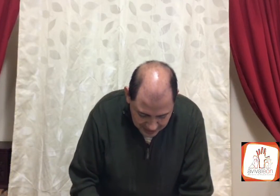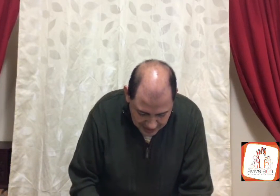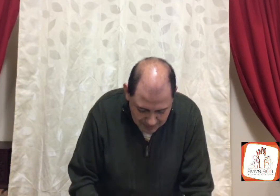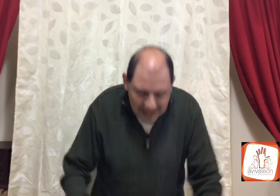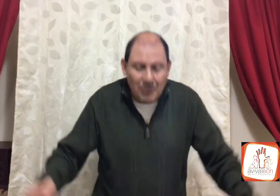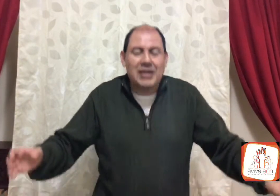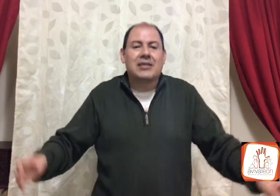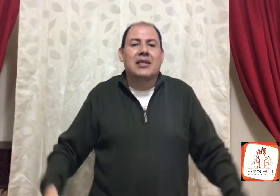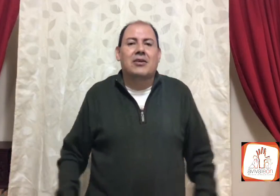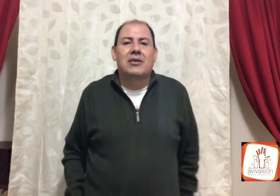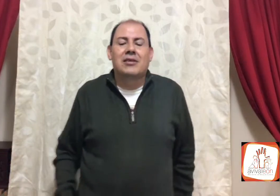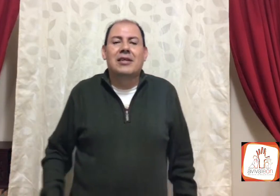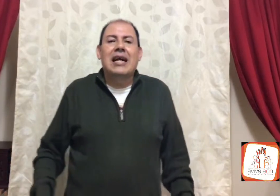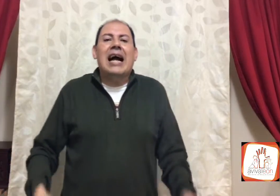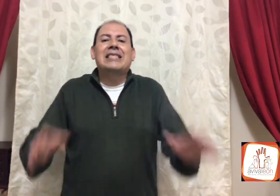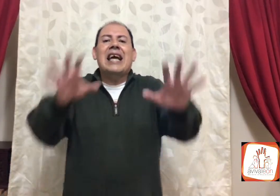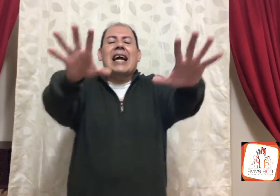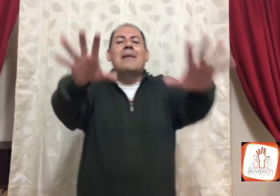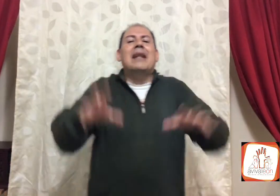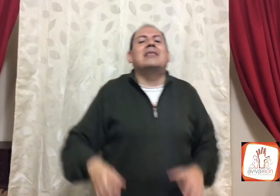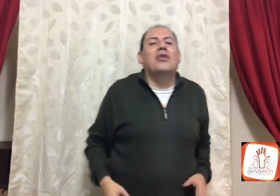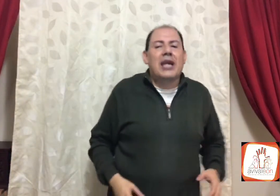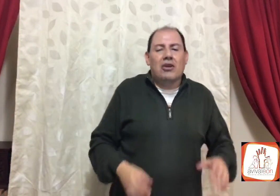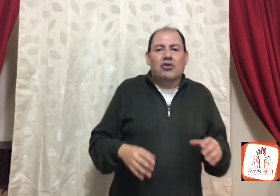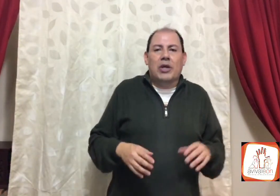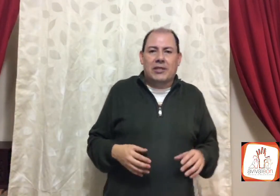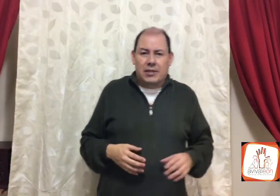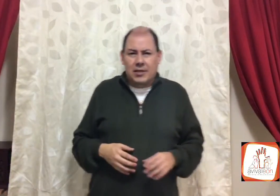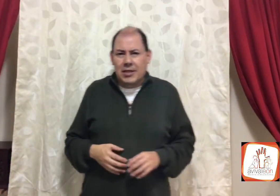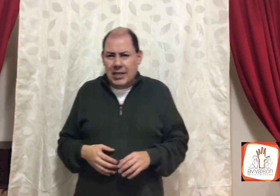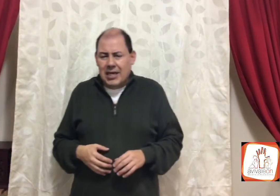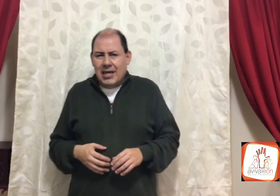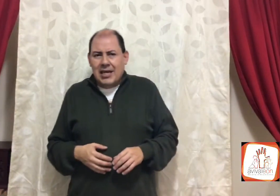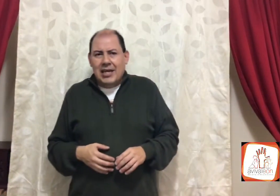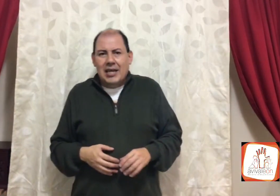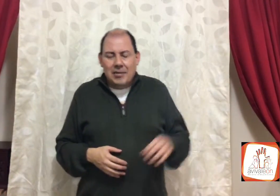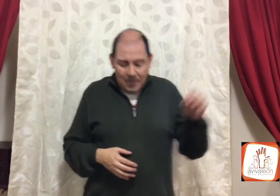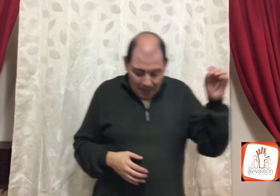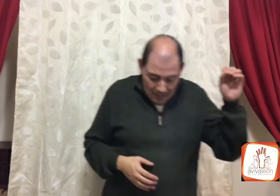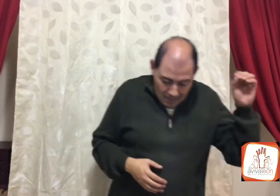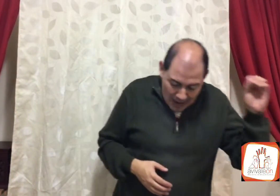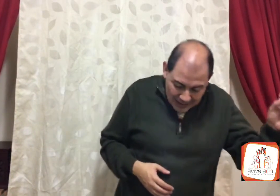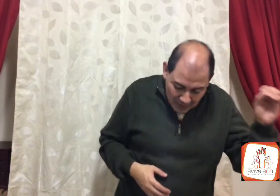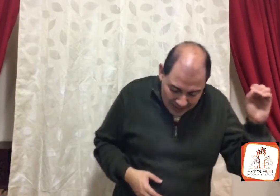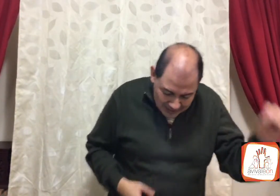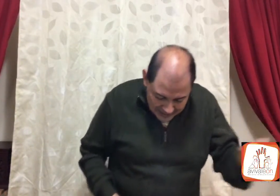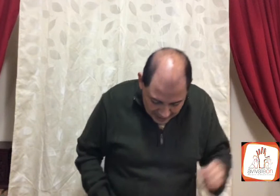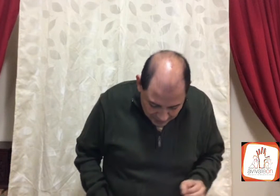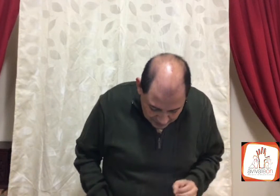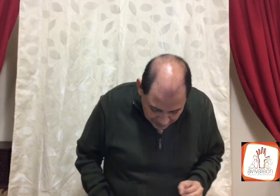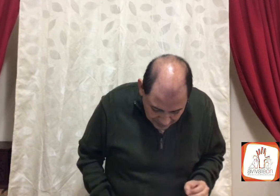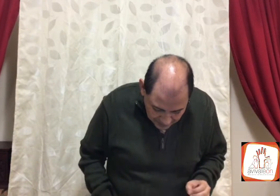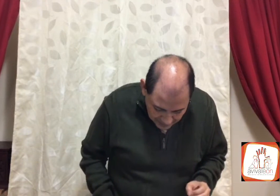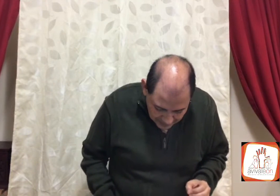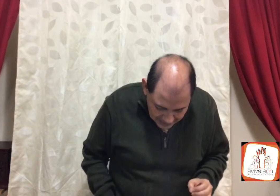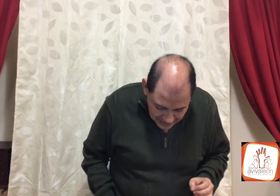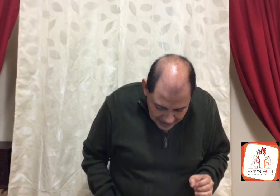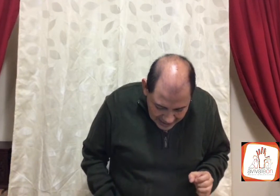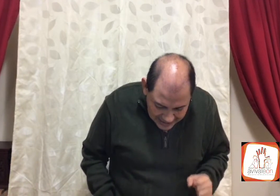verso veinticinco, así acaba la historia, de los jueces, verso veinticinco, en